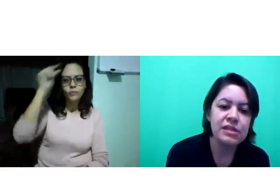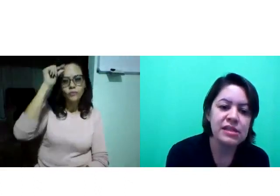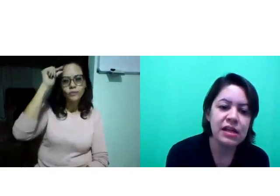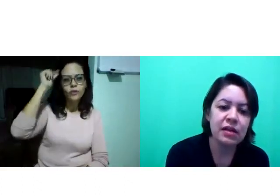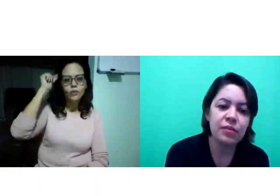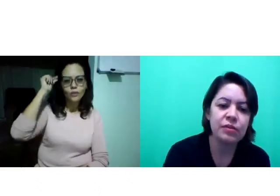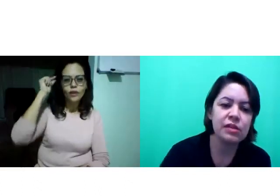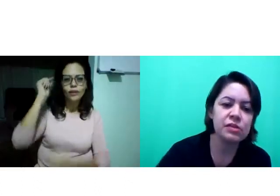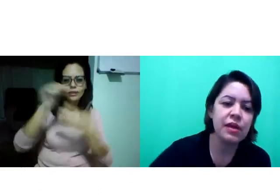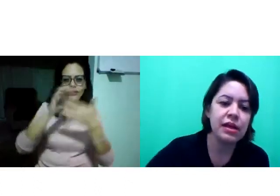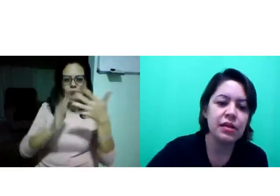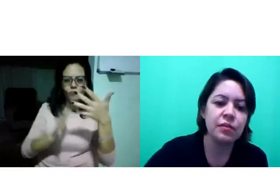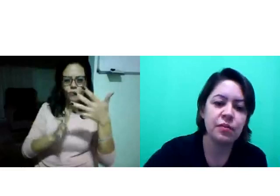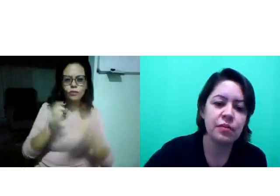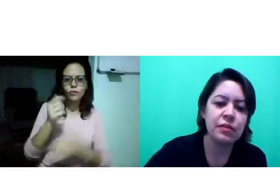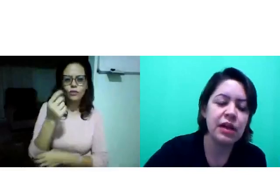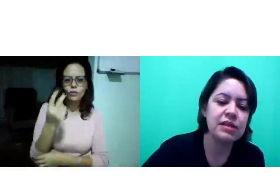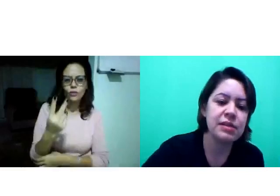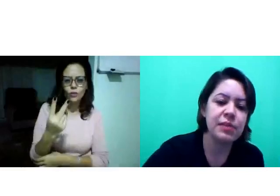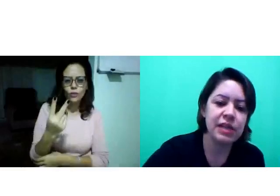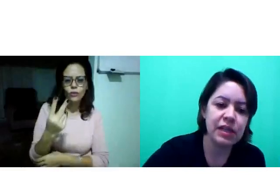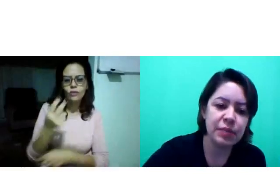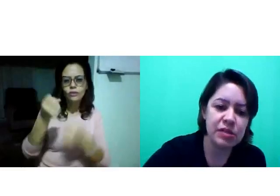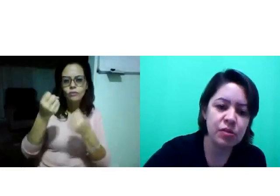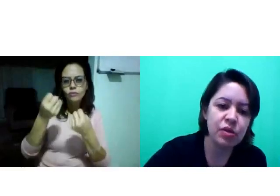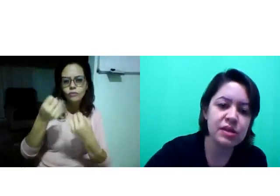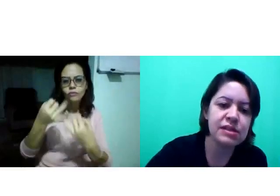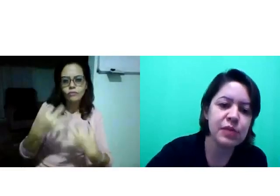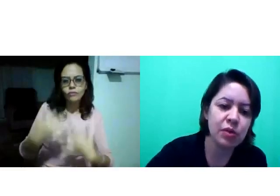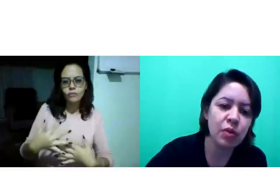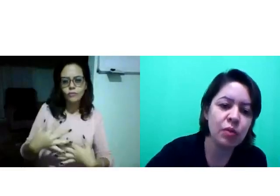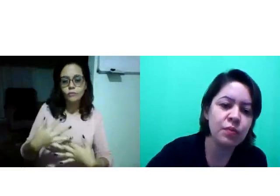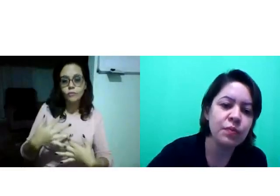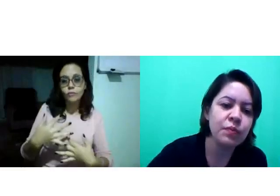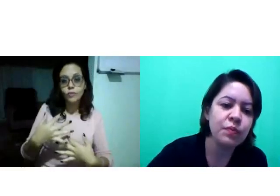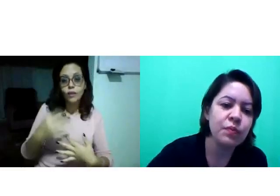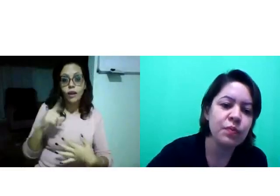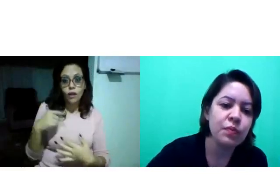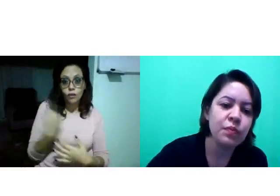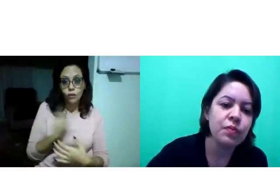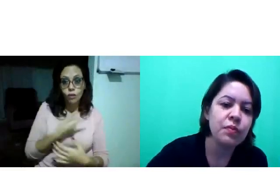Vocês lembram que a Suelen, na disciplina de Libras 2, explicou